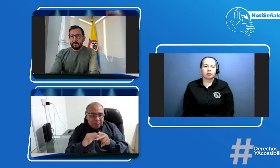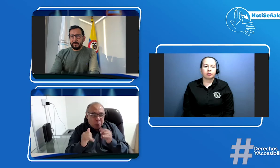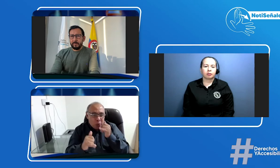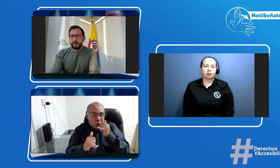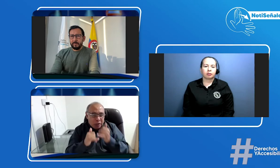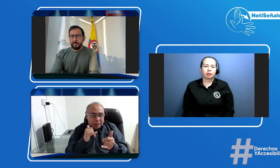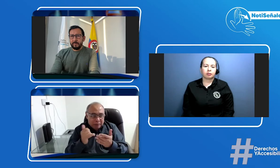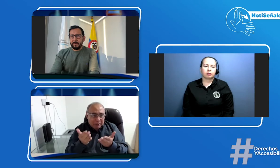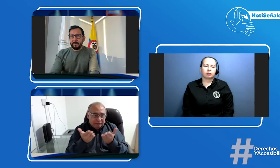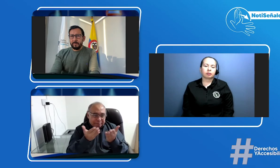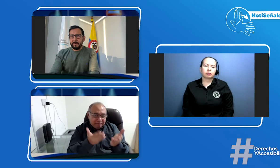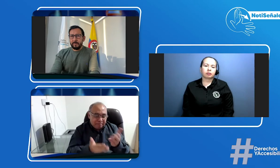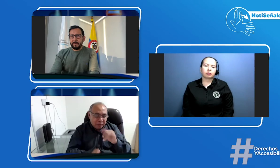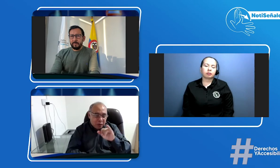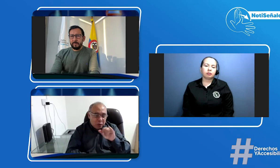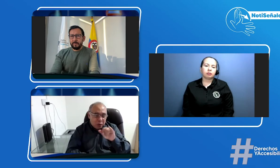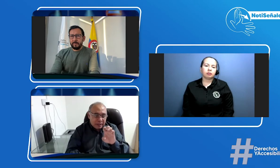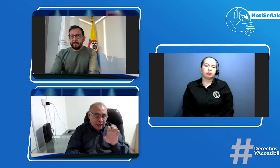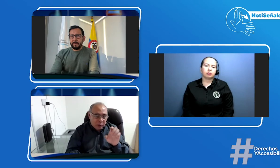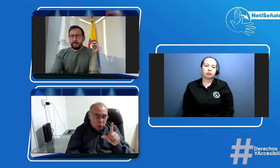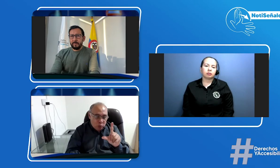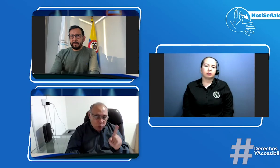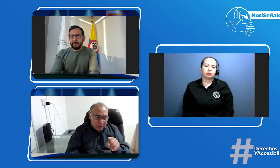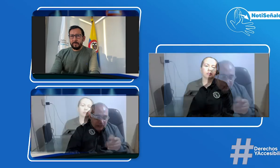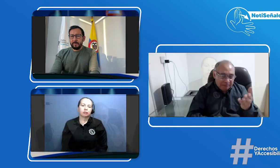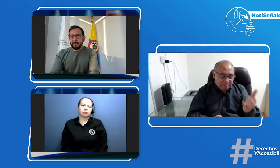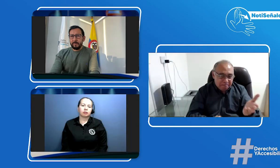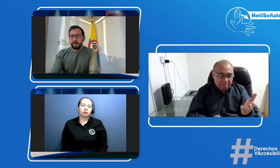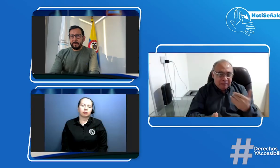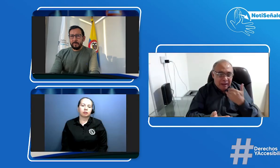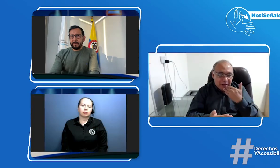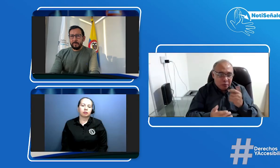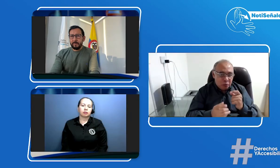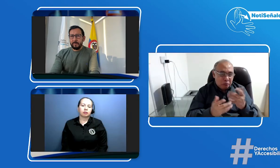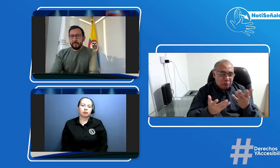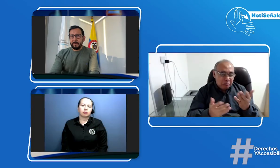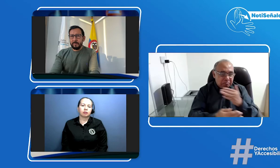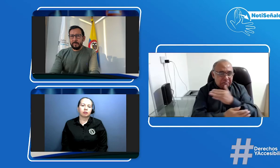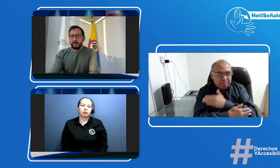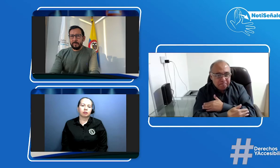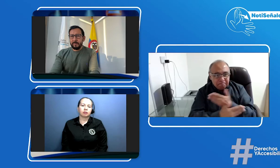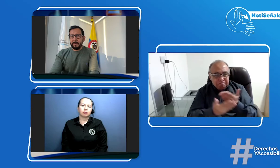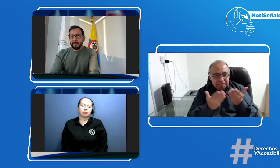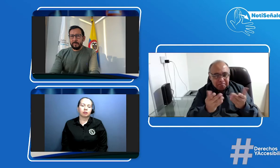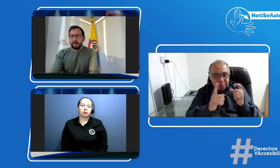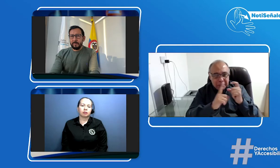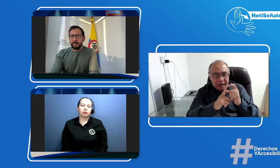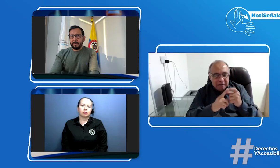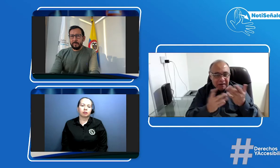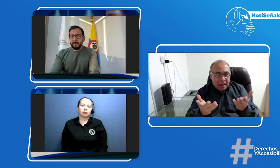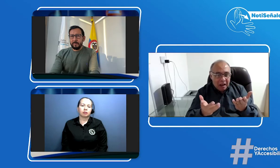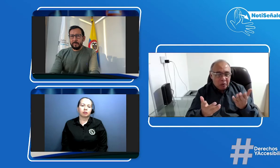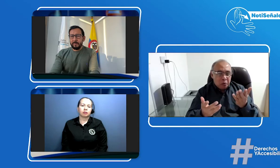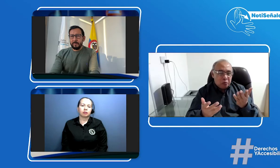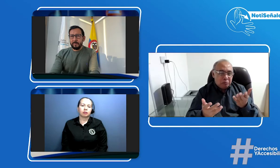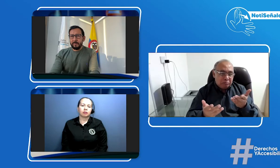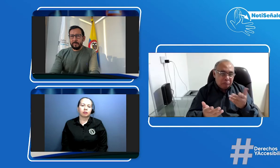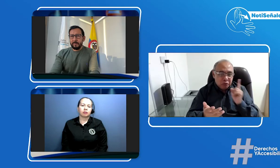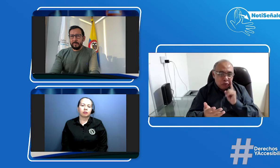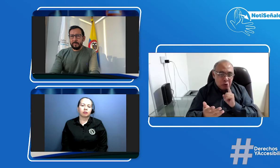ok sí qué pena pues terminar cortar esta parte José Luis ya también se estaba despidiendo queremos que José Luis pues